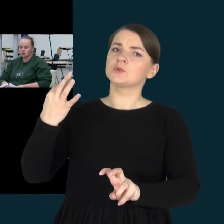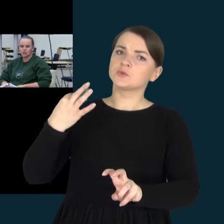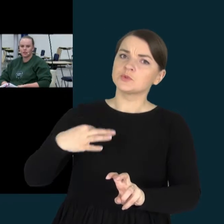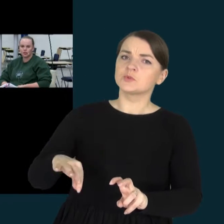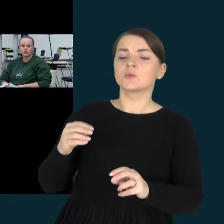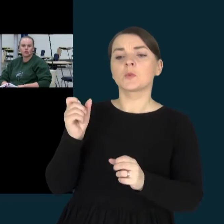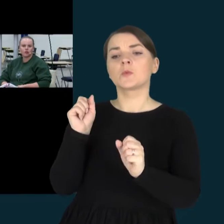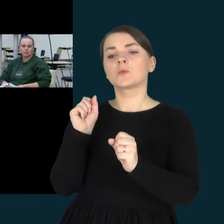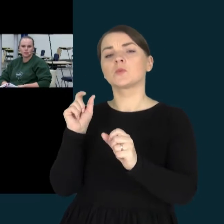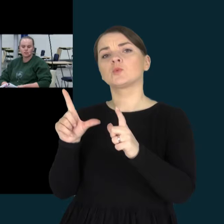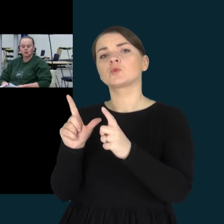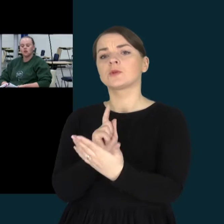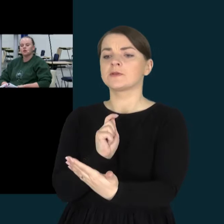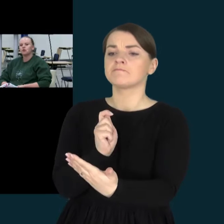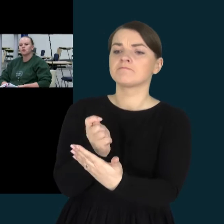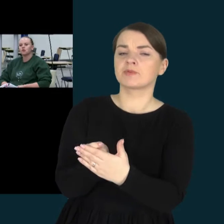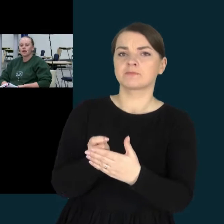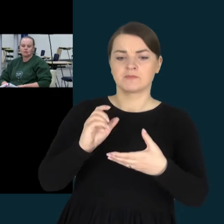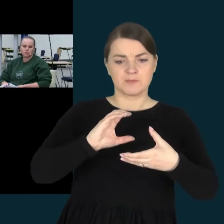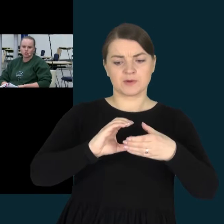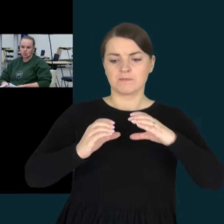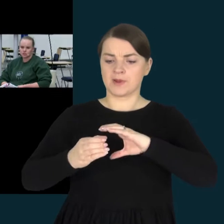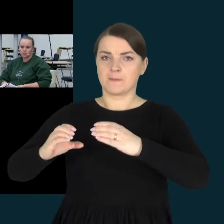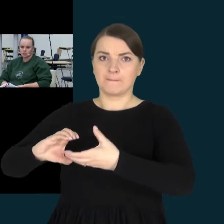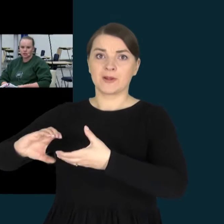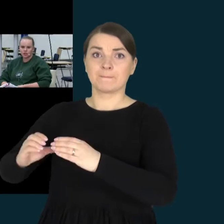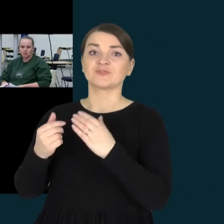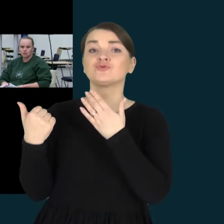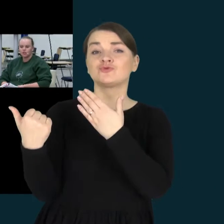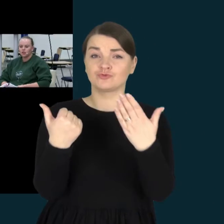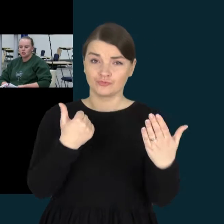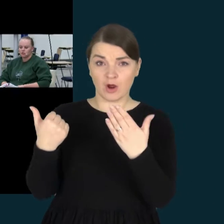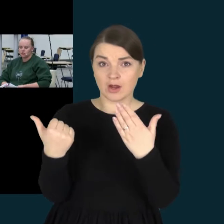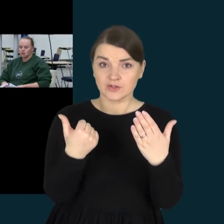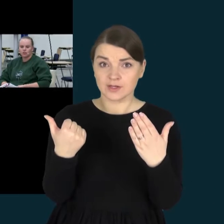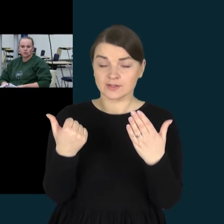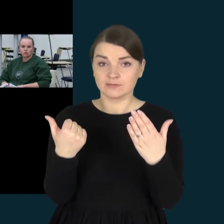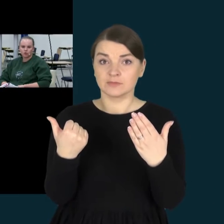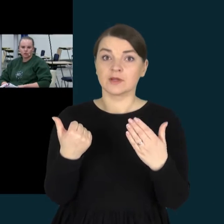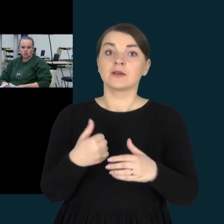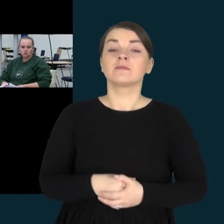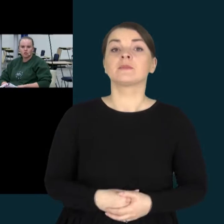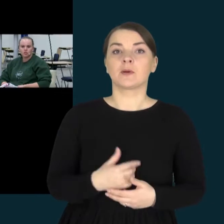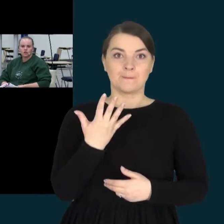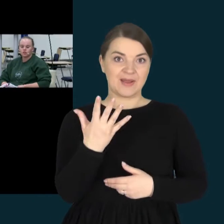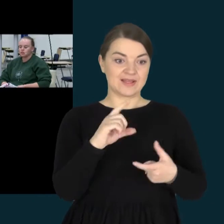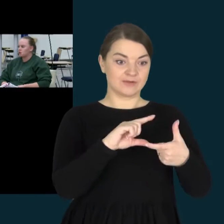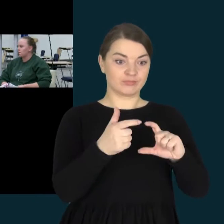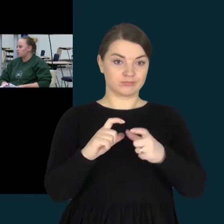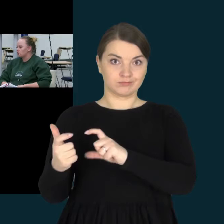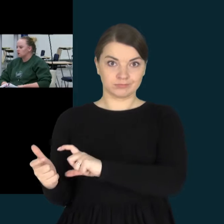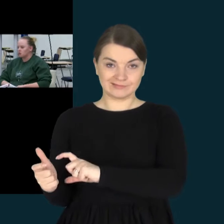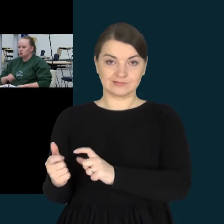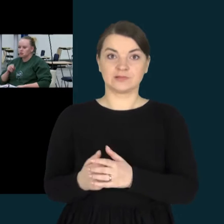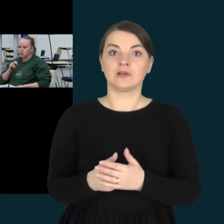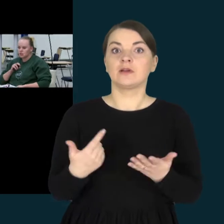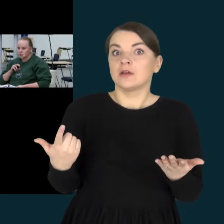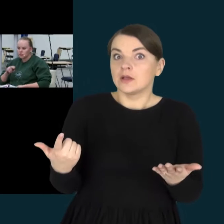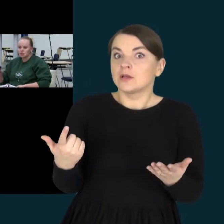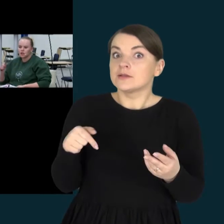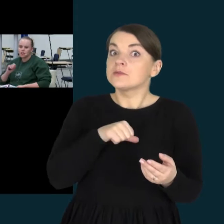kaladėlių dėliojimas. Vaikui davė šešias kaladėlės, penkis kubelius, jis sudėjo